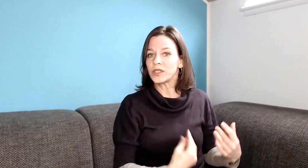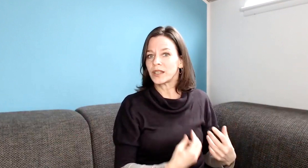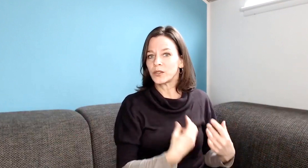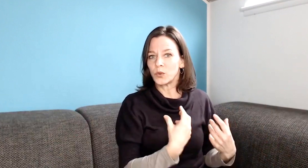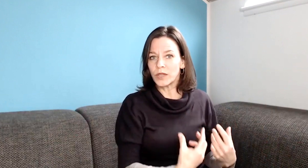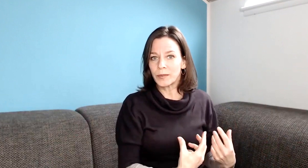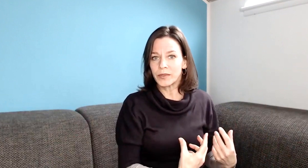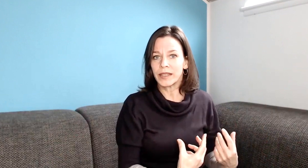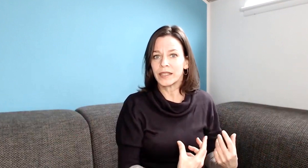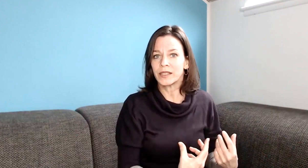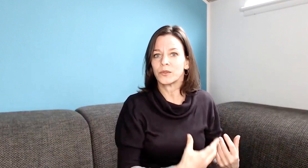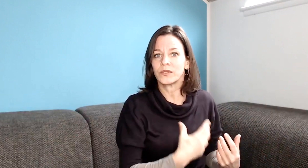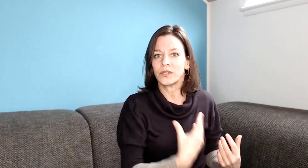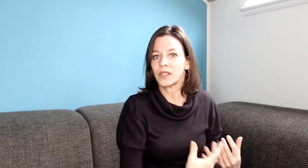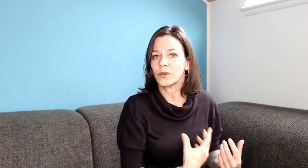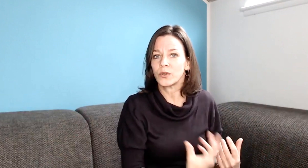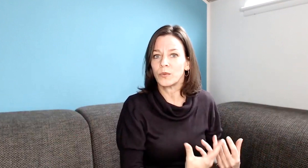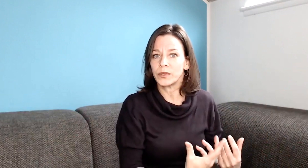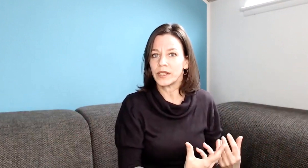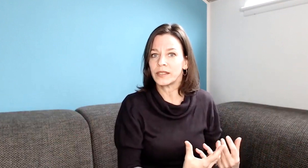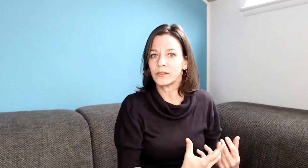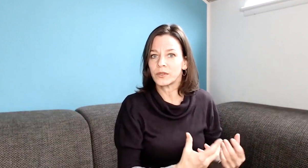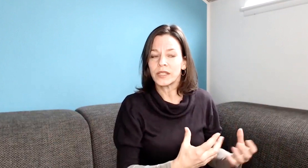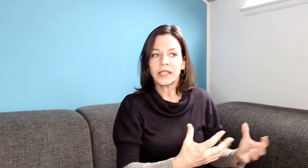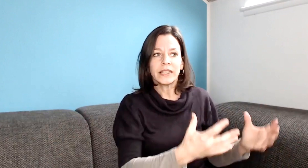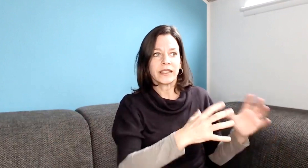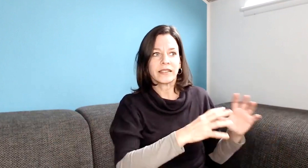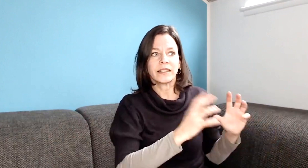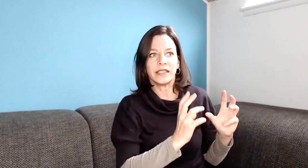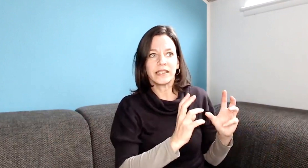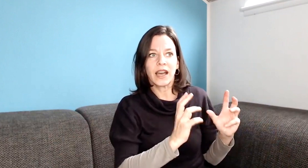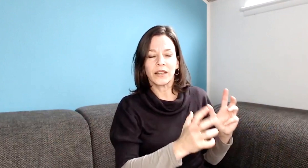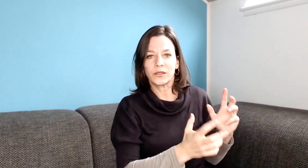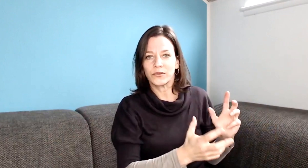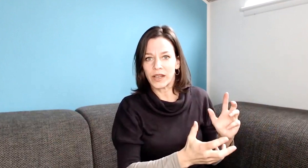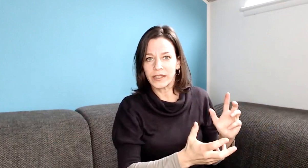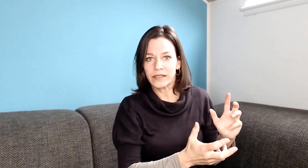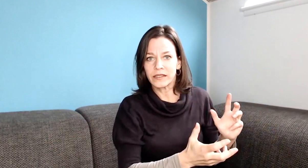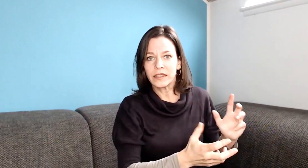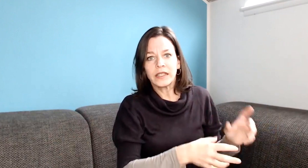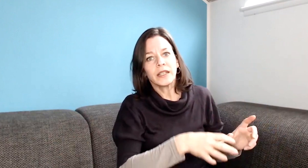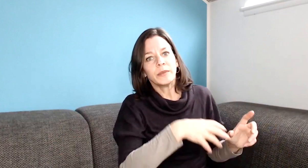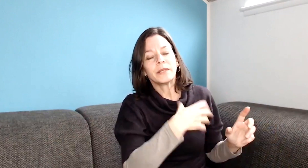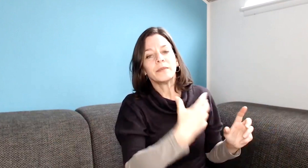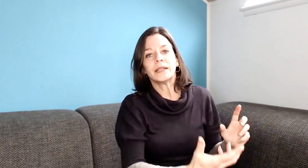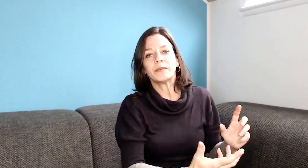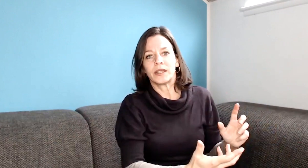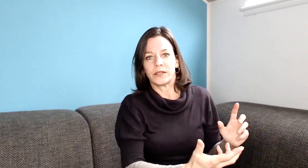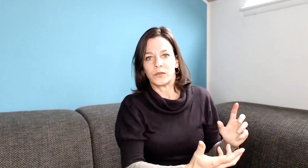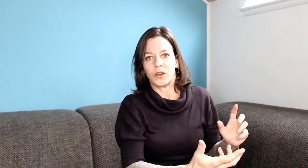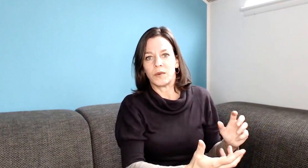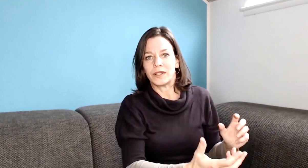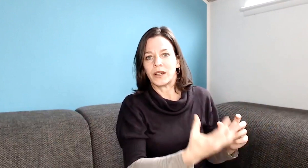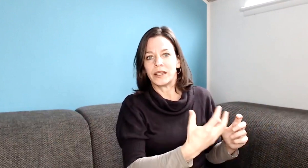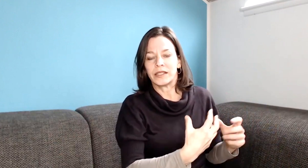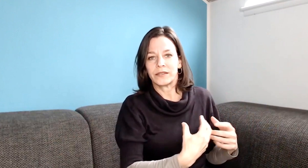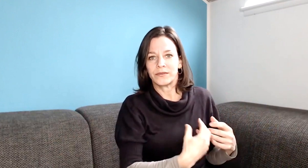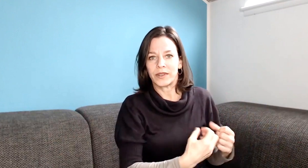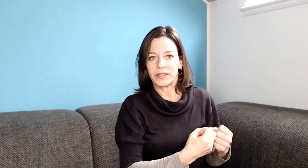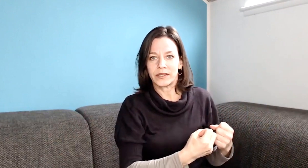sich dadurch unabhängig und sicher und kompetent. Und das ist ihre Art und Weise, mit dem Leben klarzukommen. Also alles, was